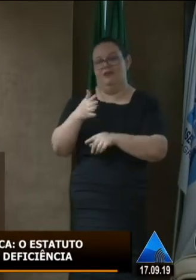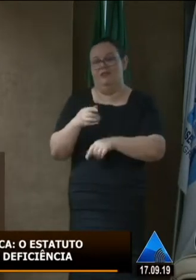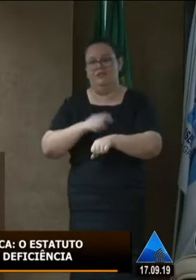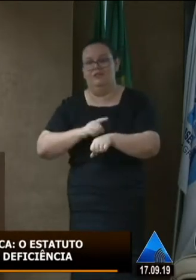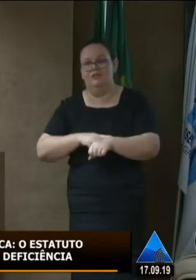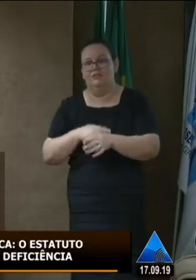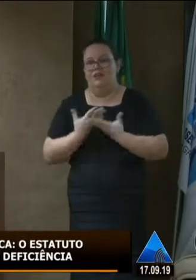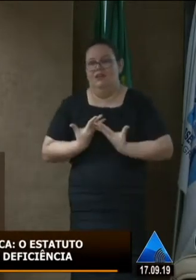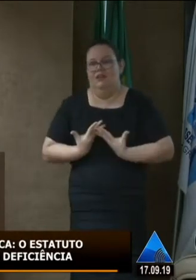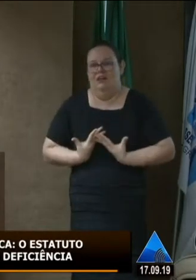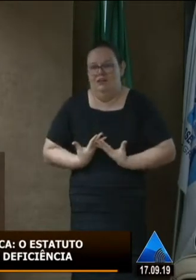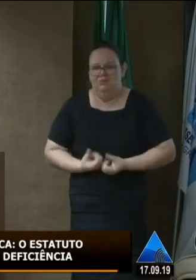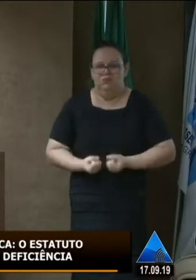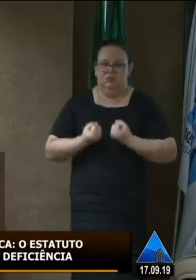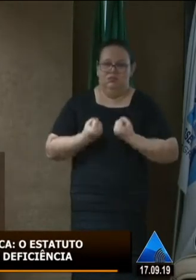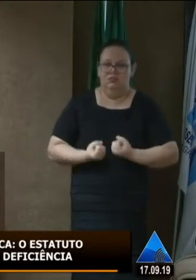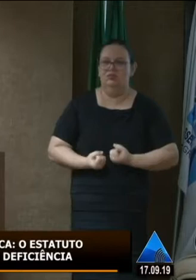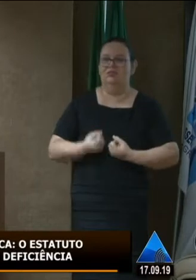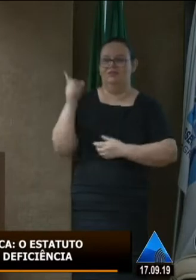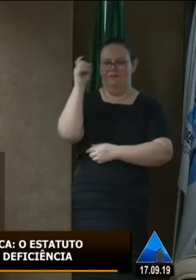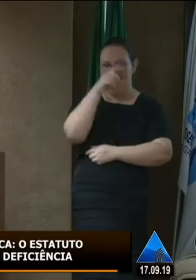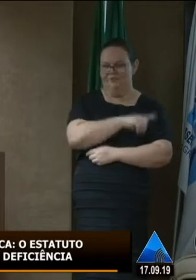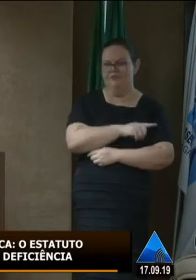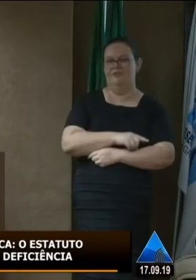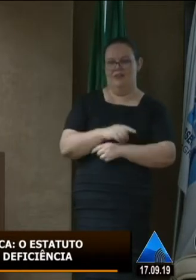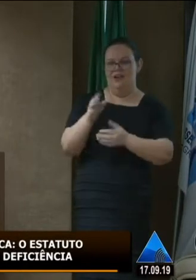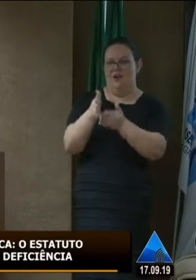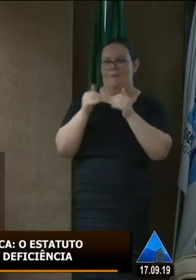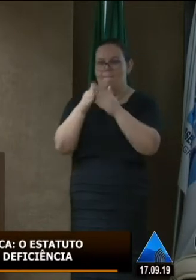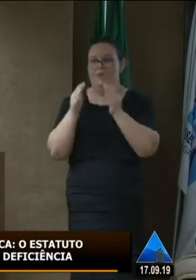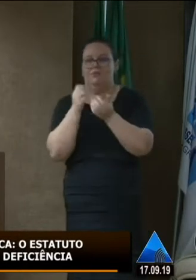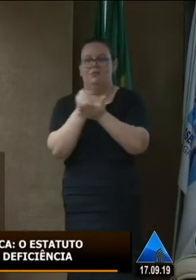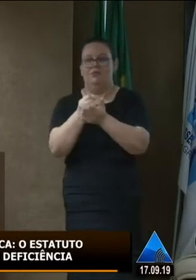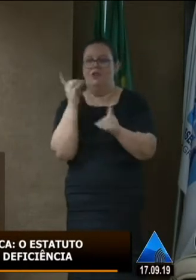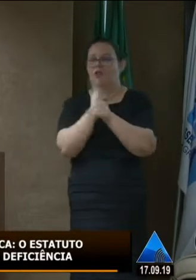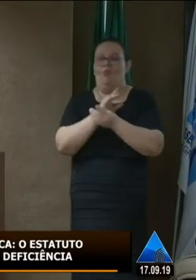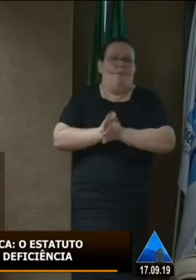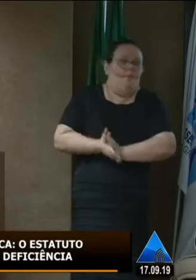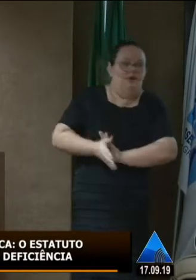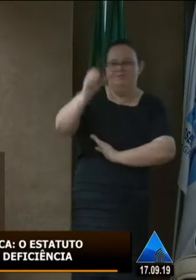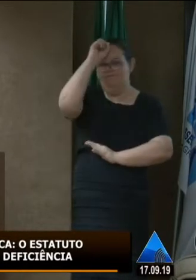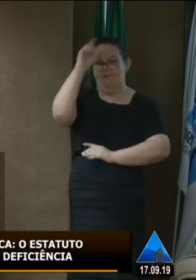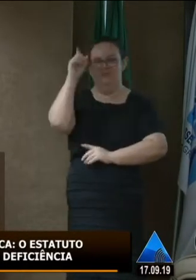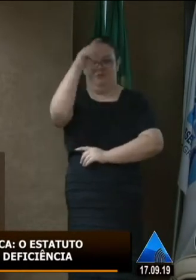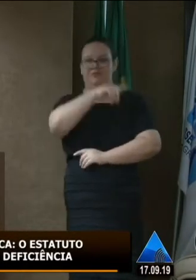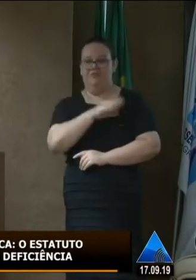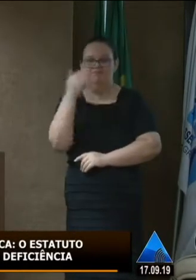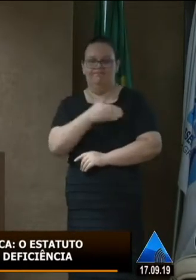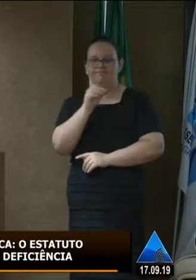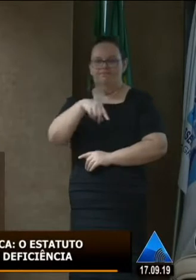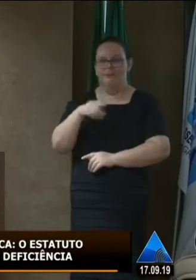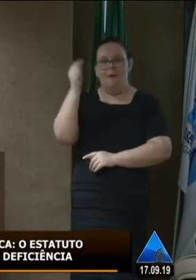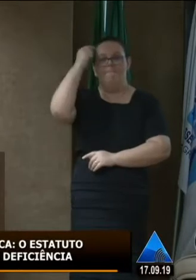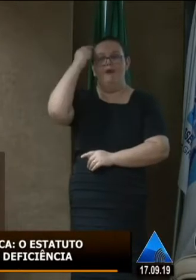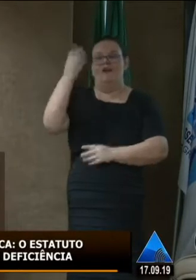também não suportamos e quando nós buscamos ajuda muitas vezes não encontramos também. Se já é difícil para nossos filhos